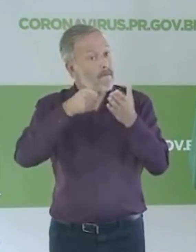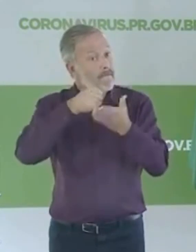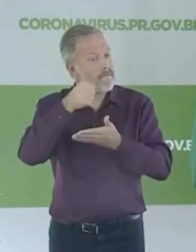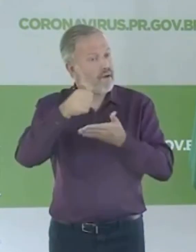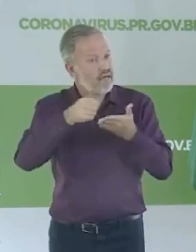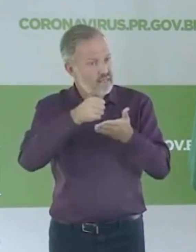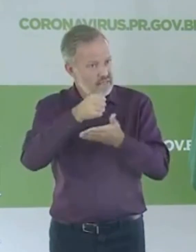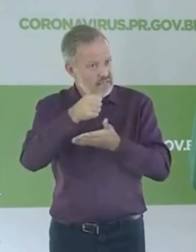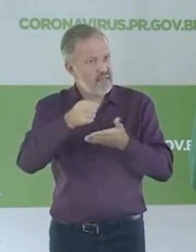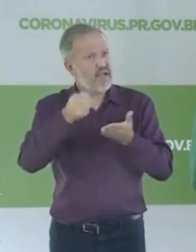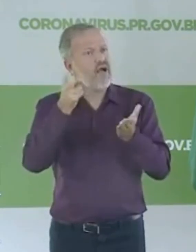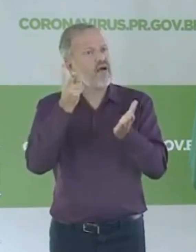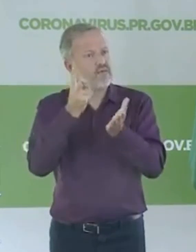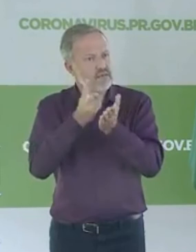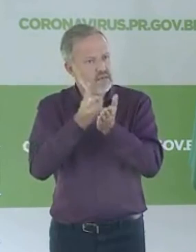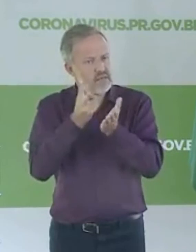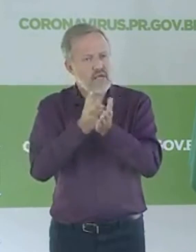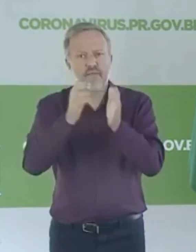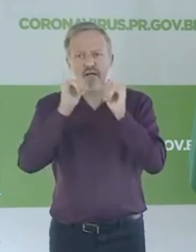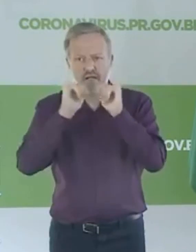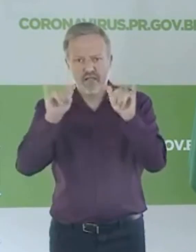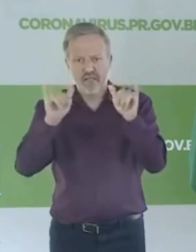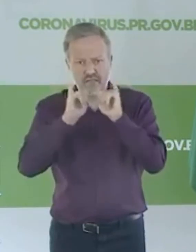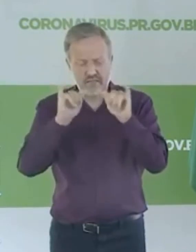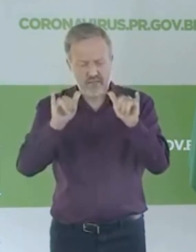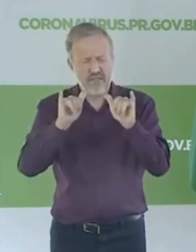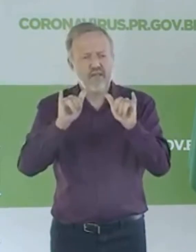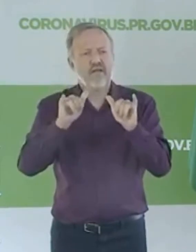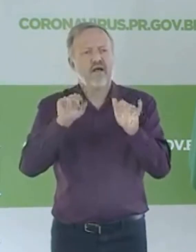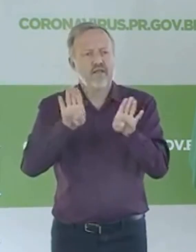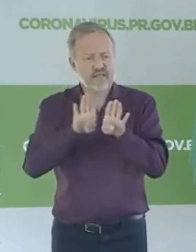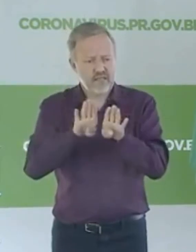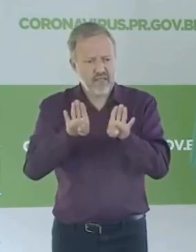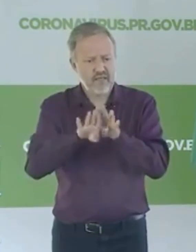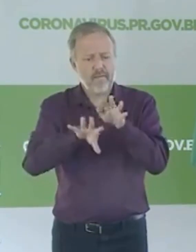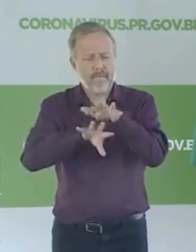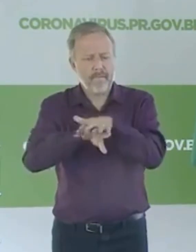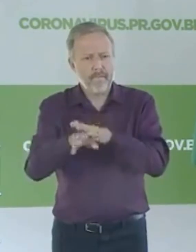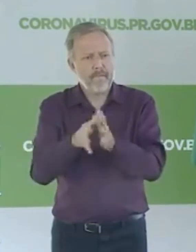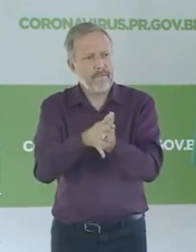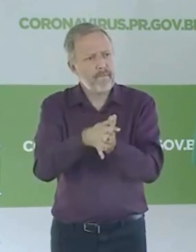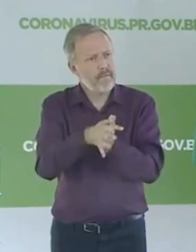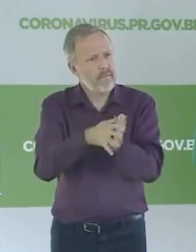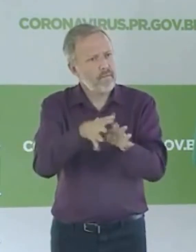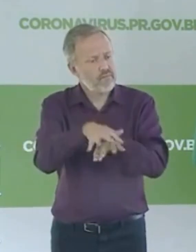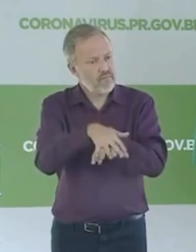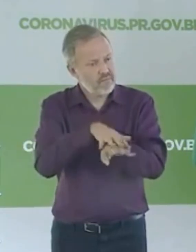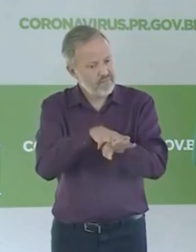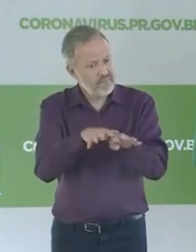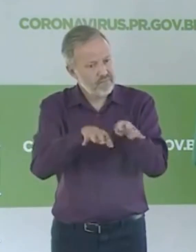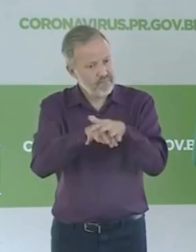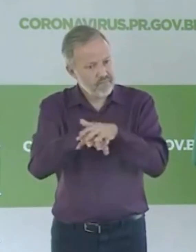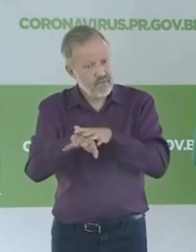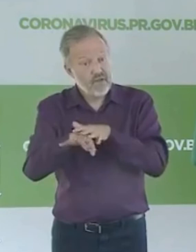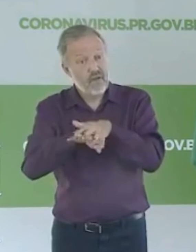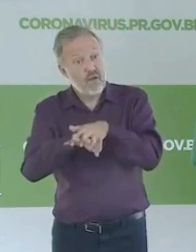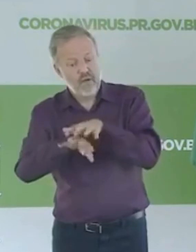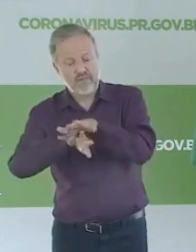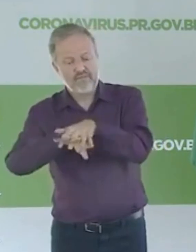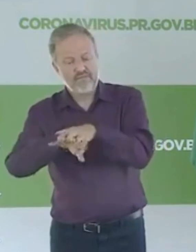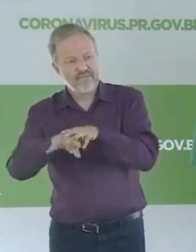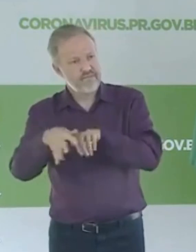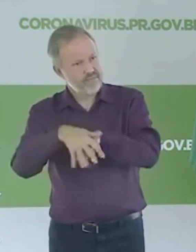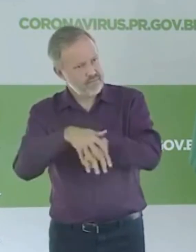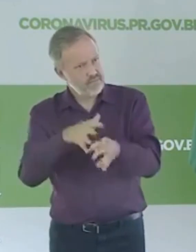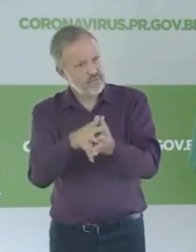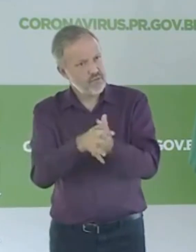imprensa fala sempre e que é importante a gente recomendar que lavar sempre as mãos, usar álcool quando possível, se